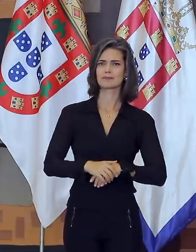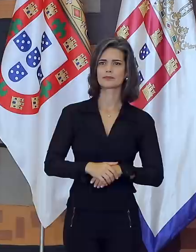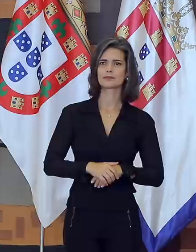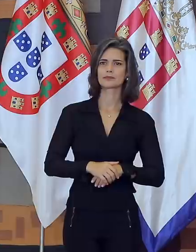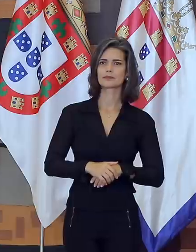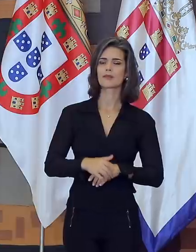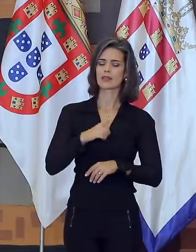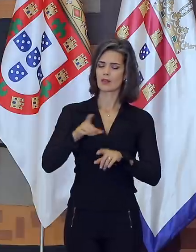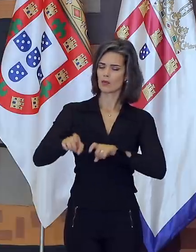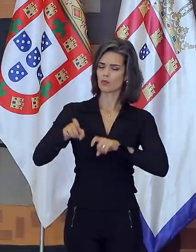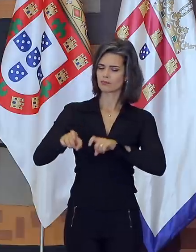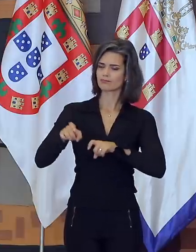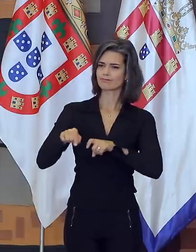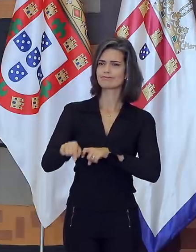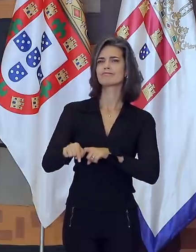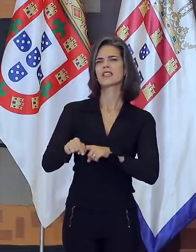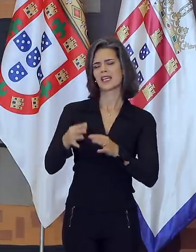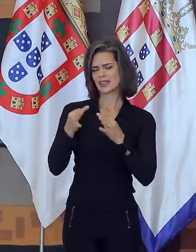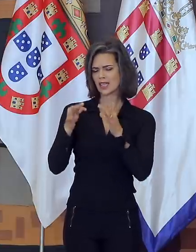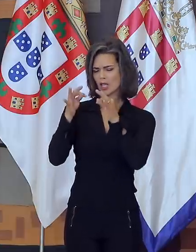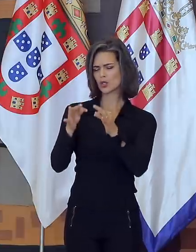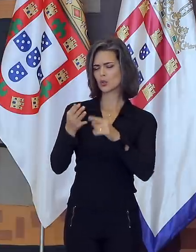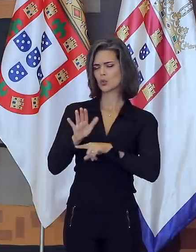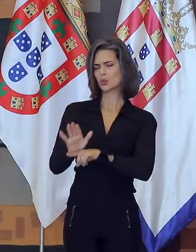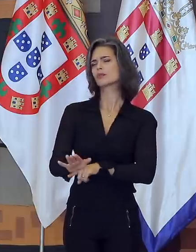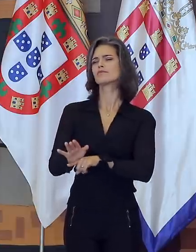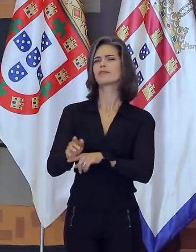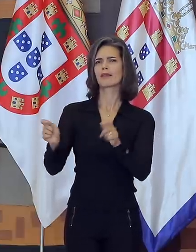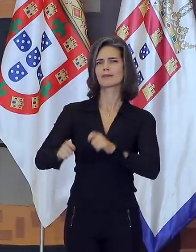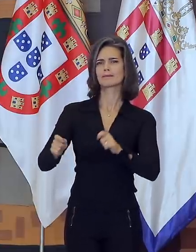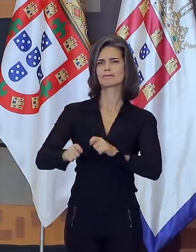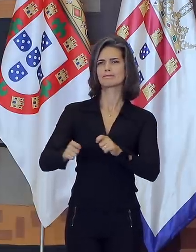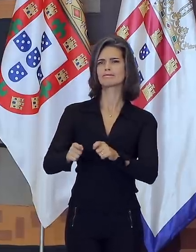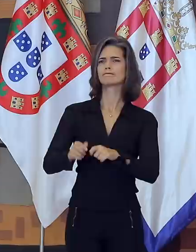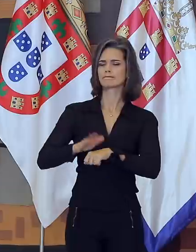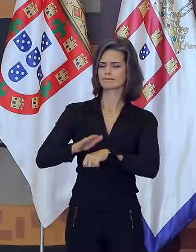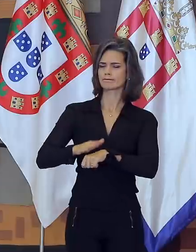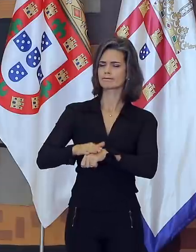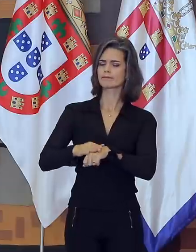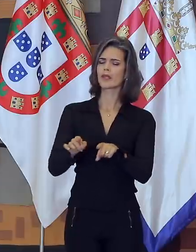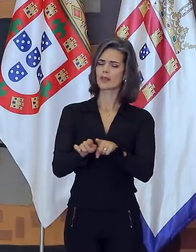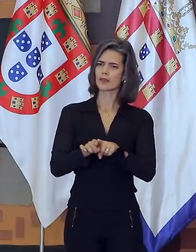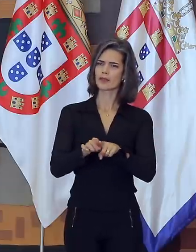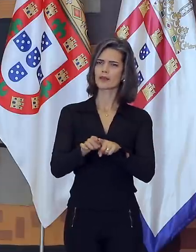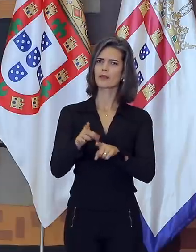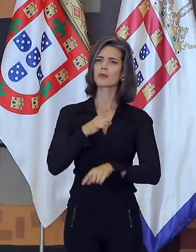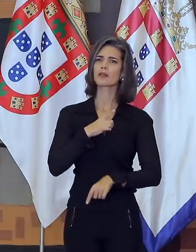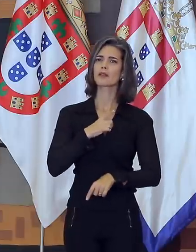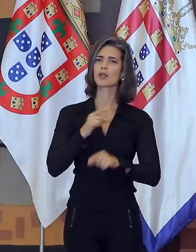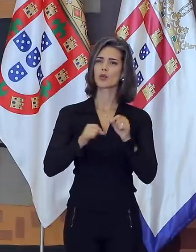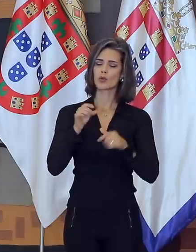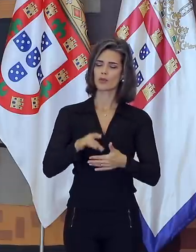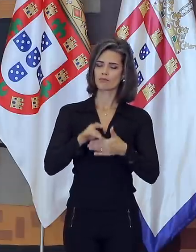respaldo de uma agricultura que, intensiva em tecnologia, é altamente sustentável. Atuamos, enfim, com as credenciais que